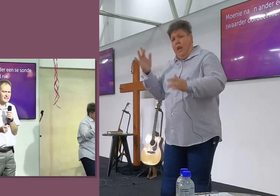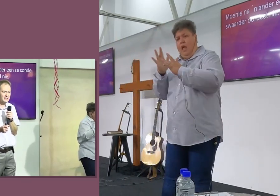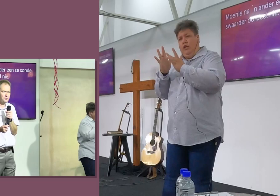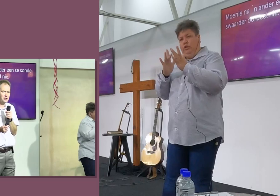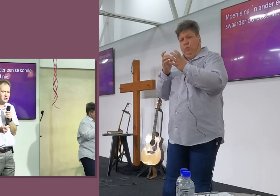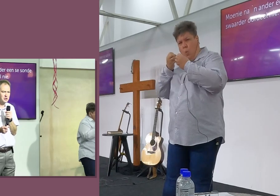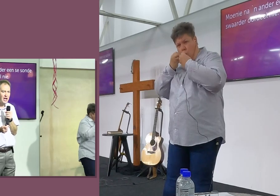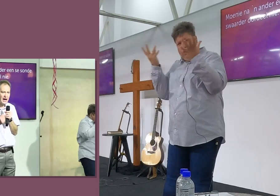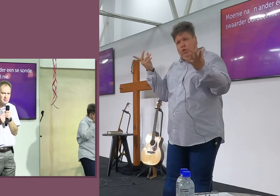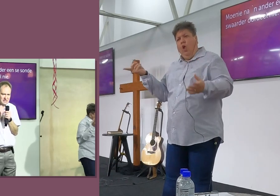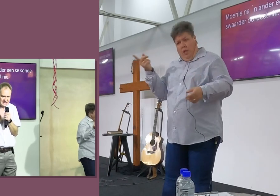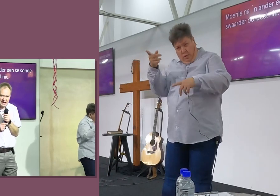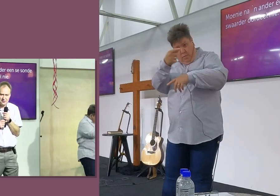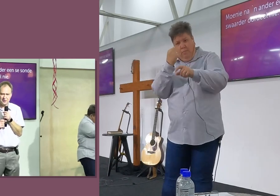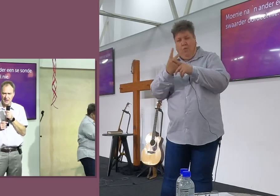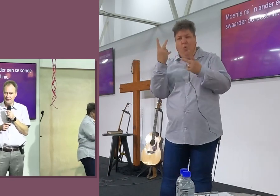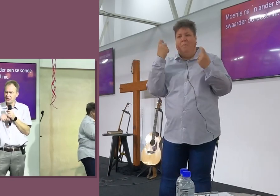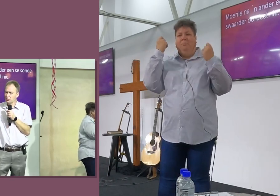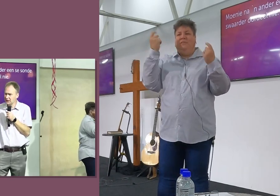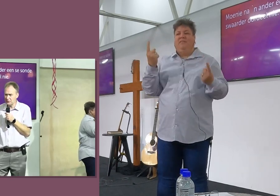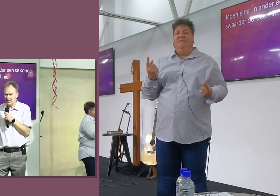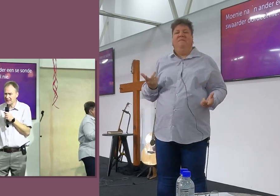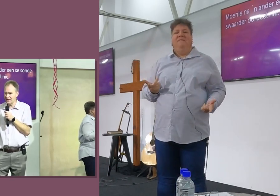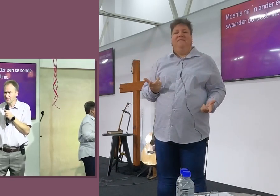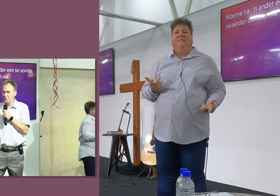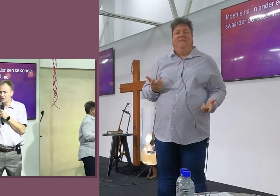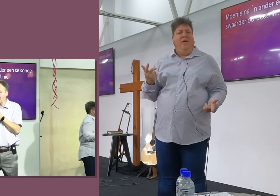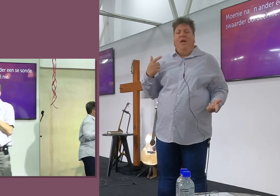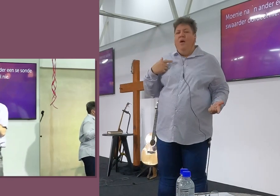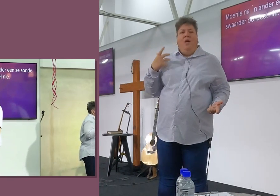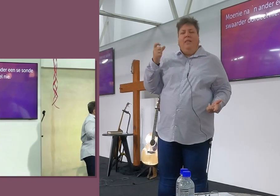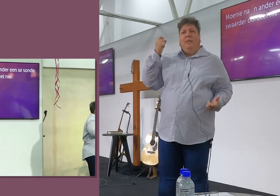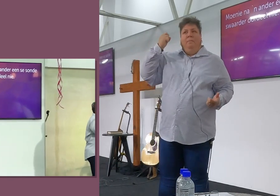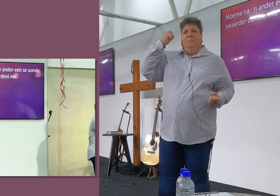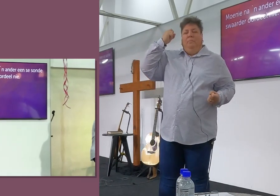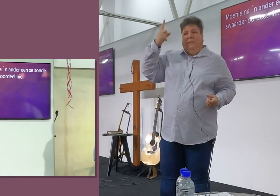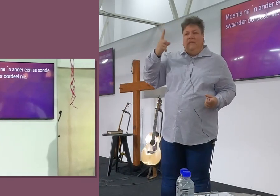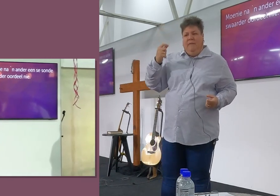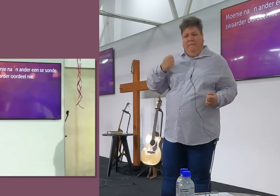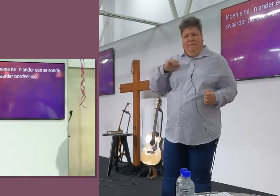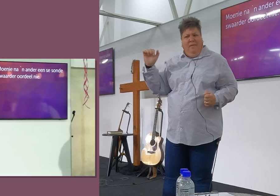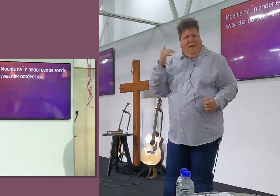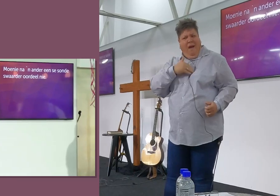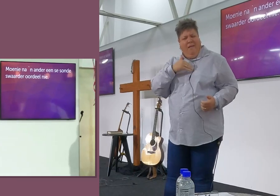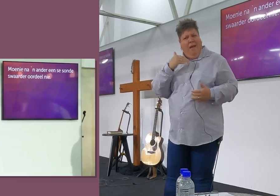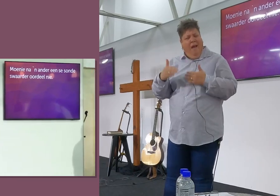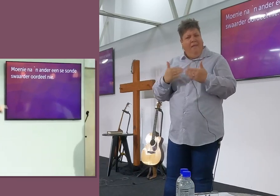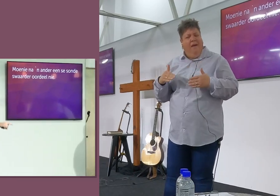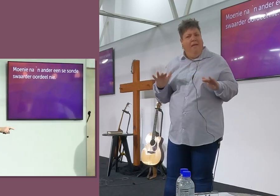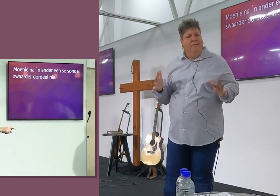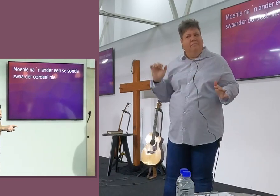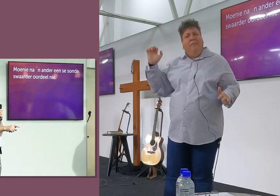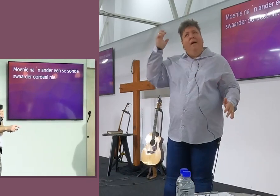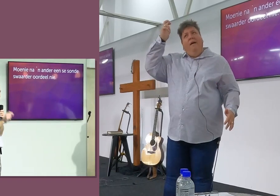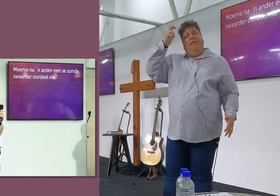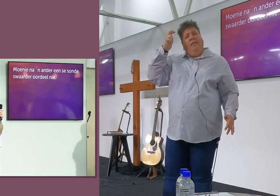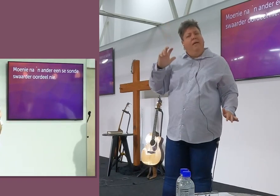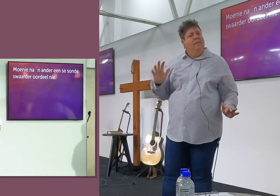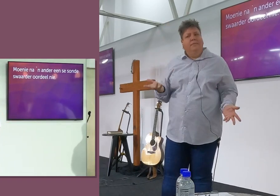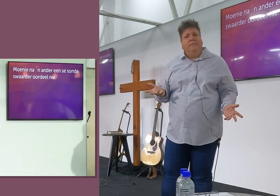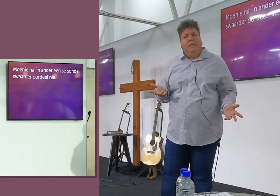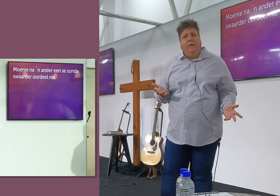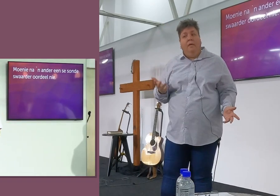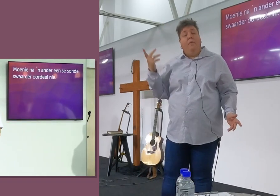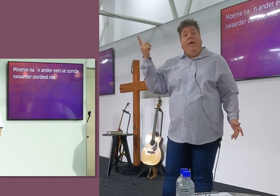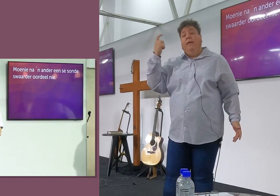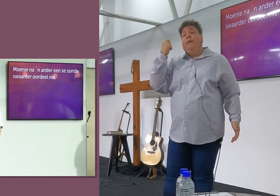omgetrek naar die vader toe. Hy het besef, en weet nie hoe dit gebeur het, nie, maar dat het besef. Ons lees nie wat in sy hart aangegaan en wat in sy gedagtes aangegaan het, Maar